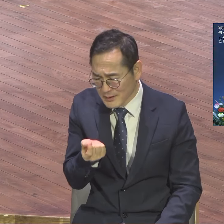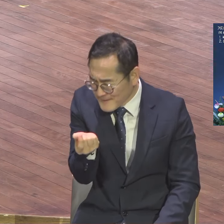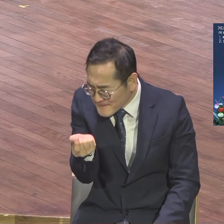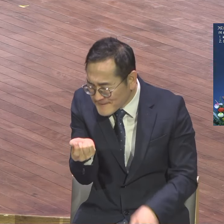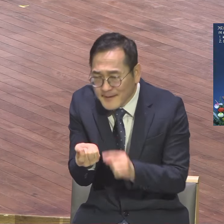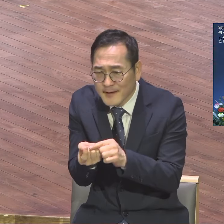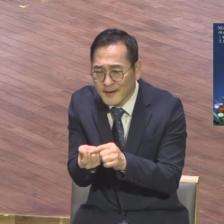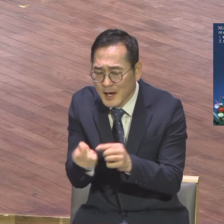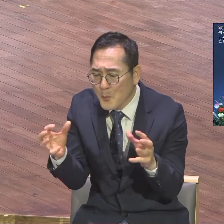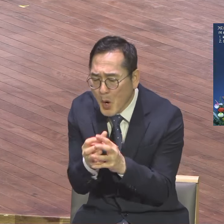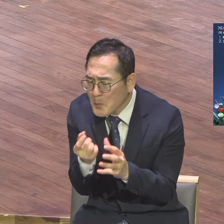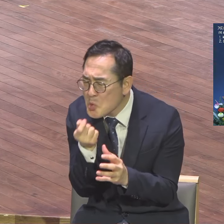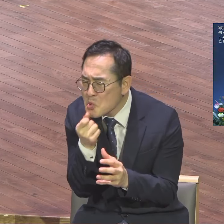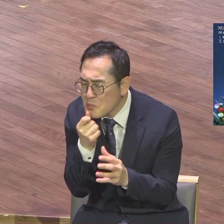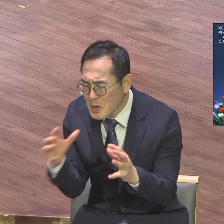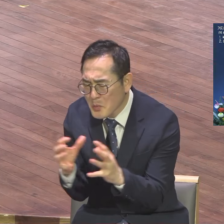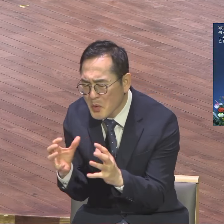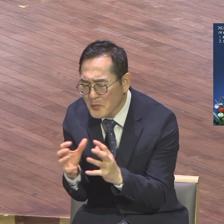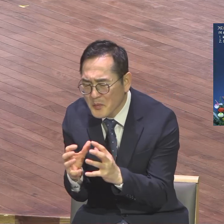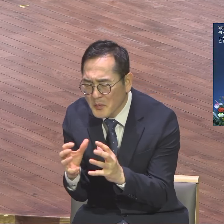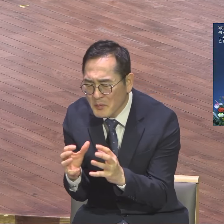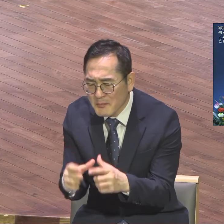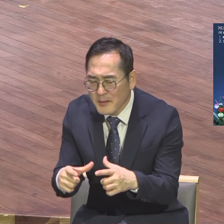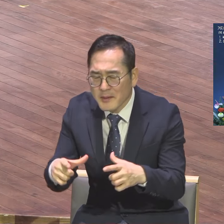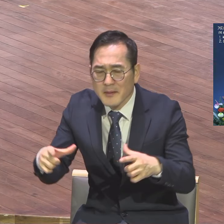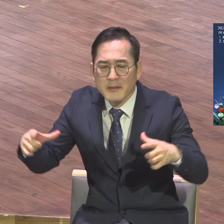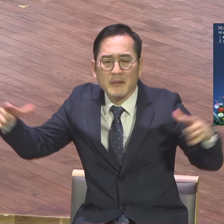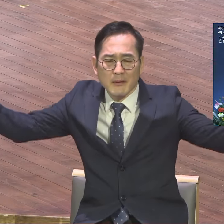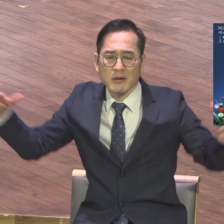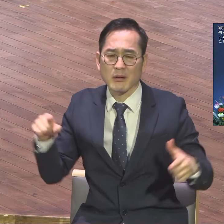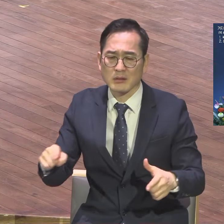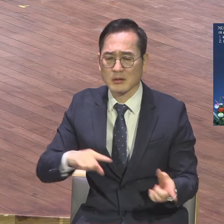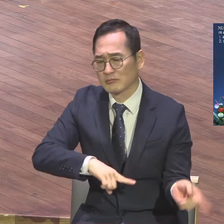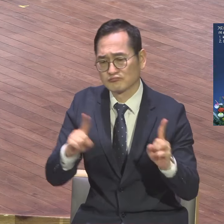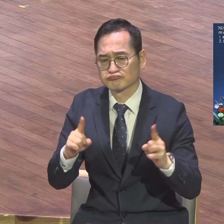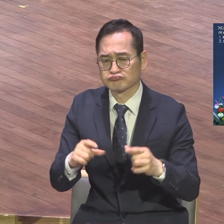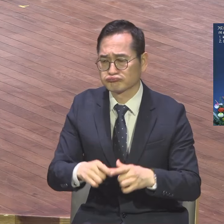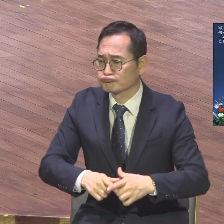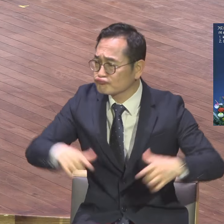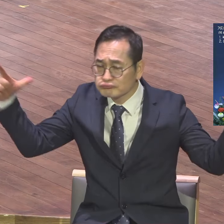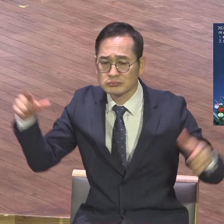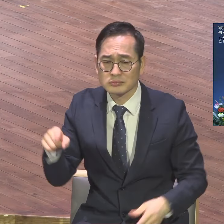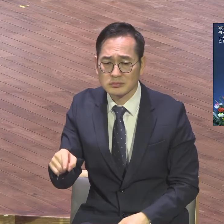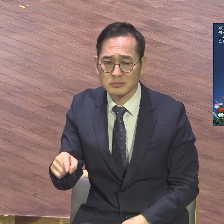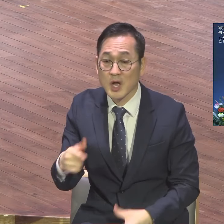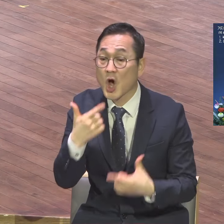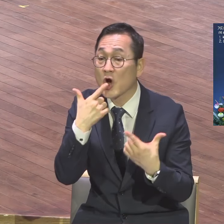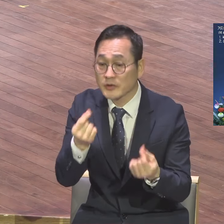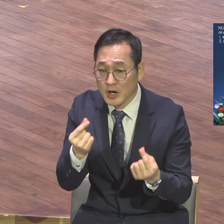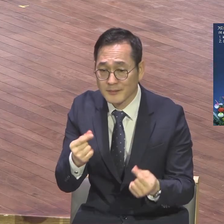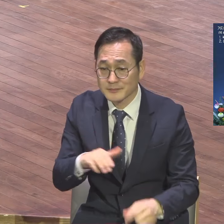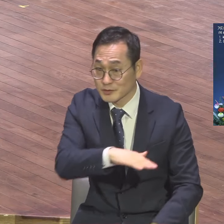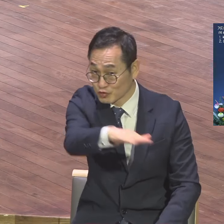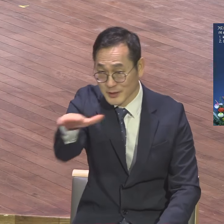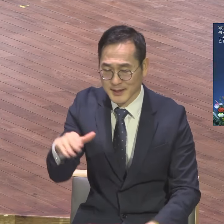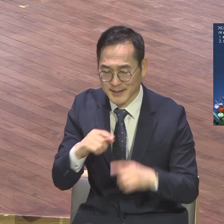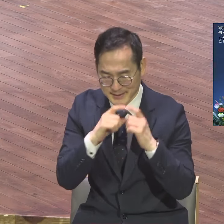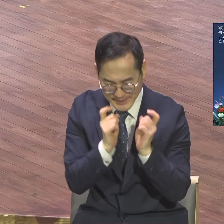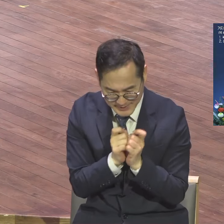이렇게 확장된다 영계 모델 성도들 2024년 개인과 교회 전체가